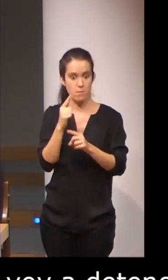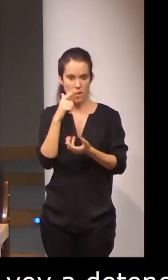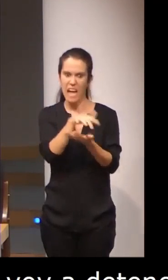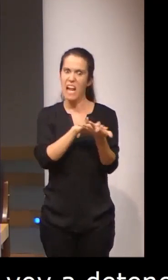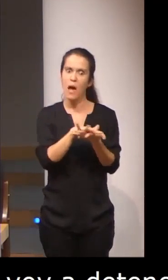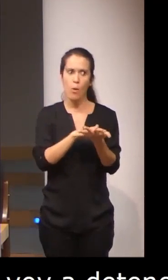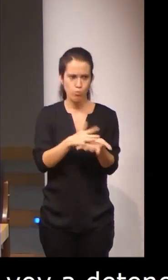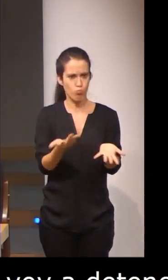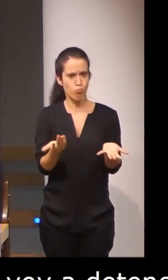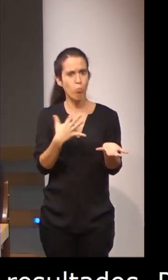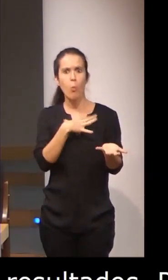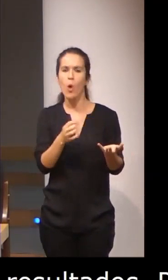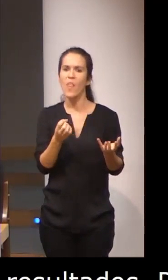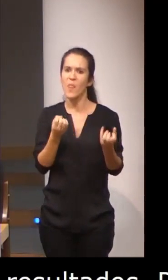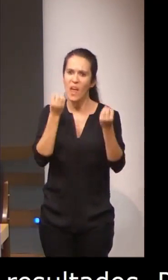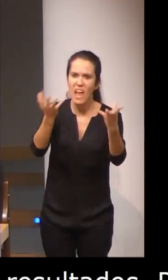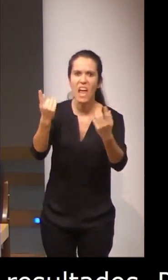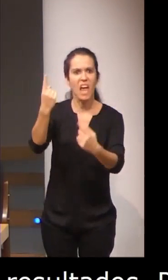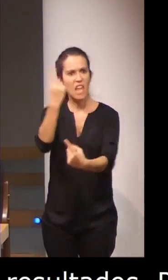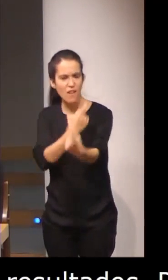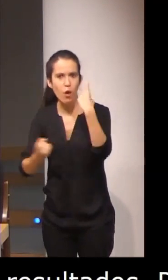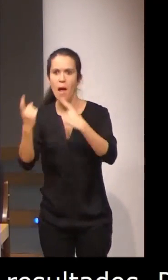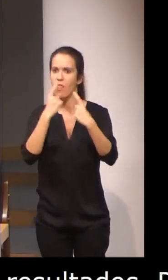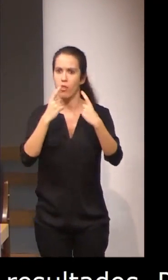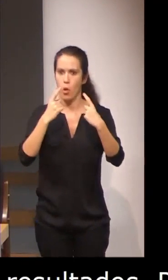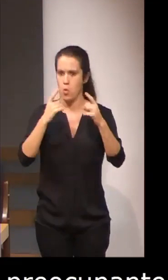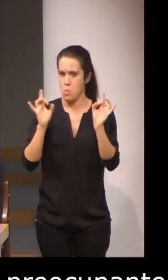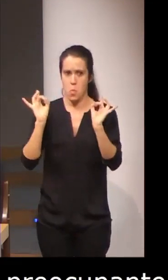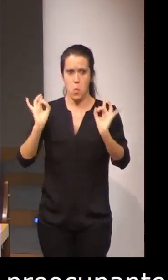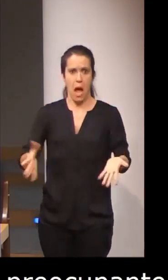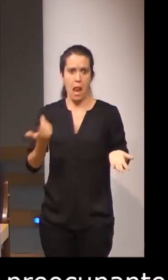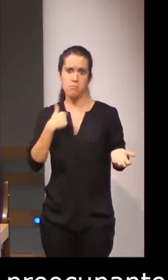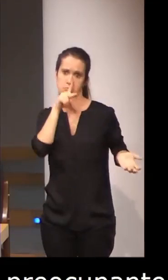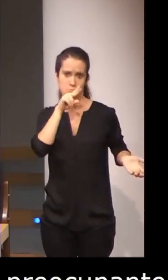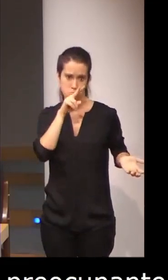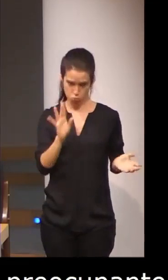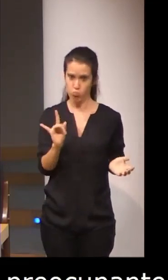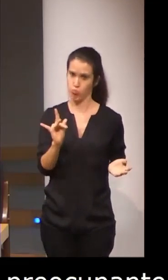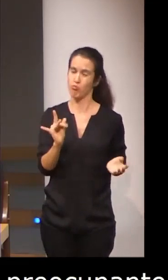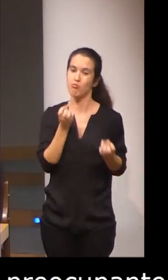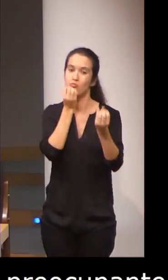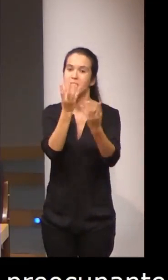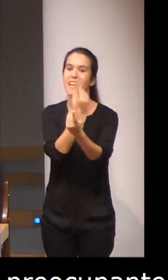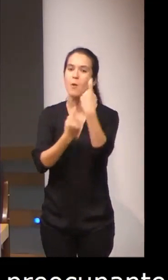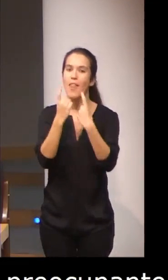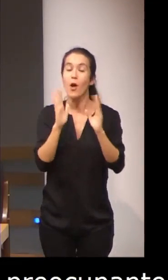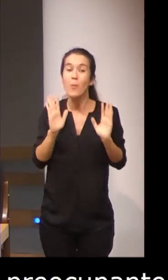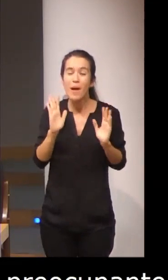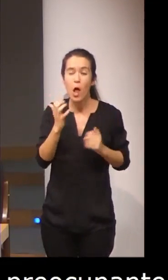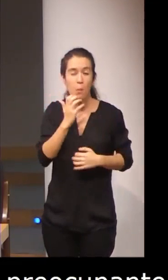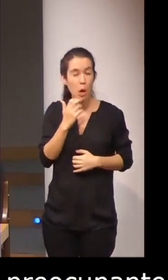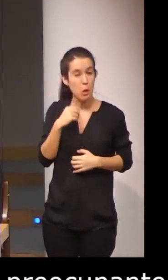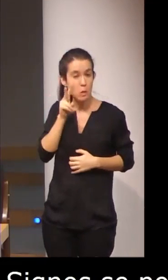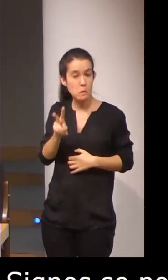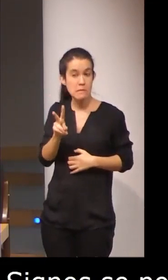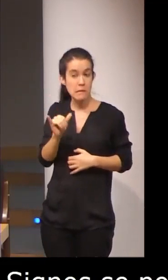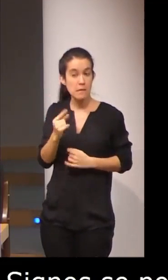podía transmitir información de la misma manera que se puede transmitir con la lengua oral. Pero, sin embargo, encontramos que había